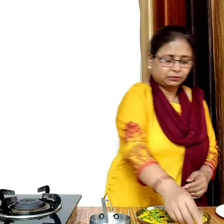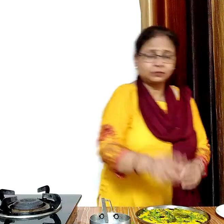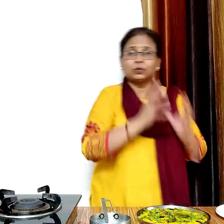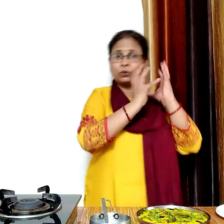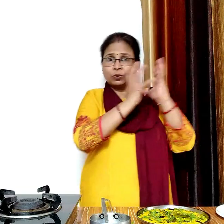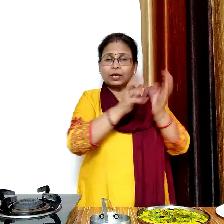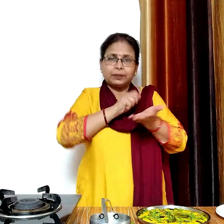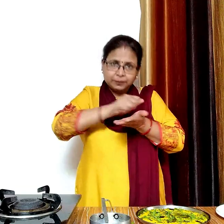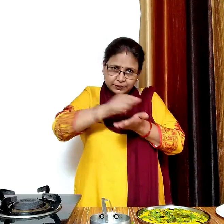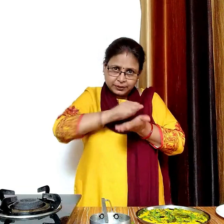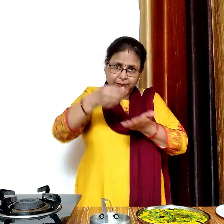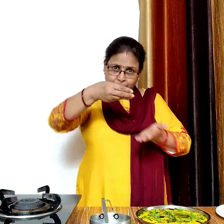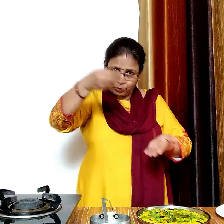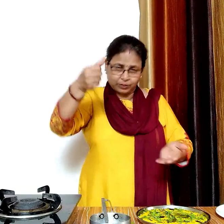और किसा हुआ नारियल डालेंगे